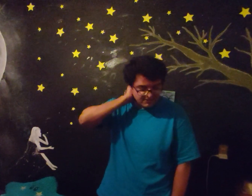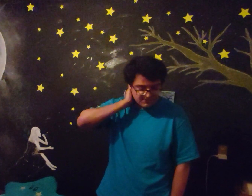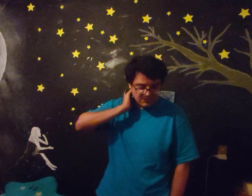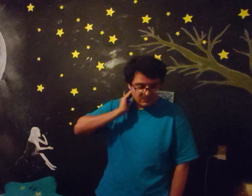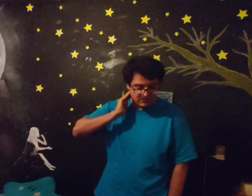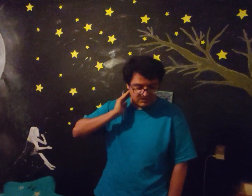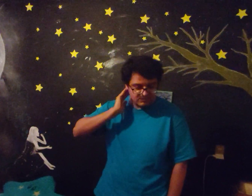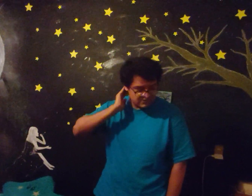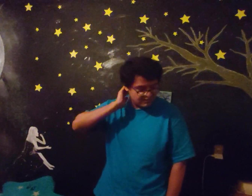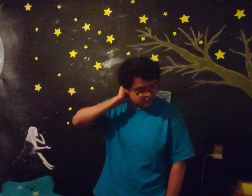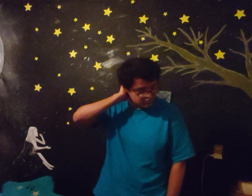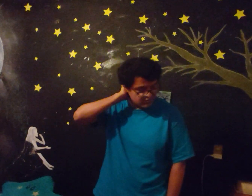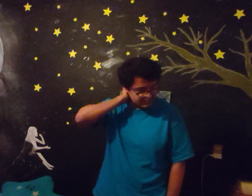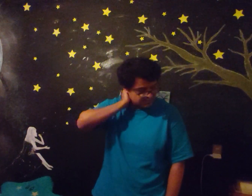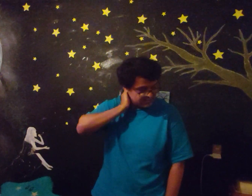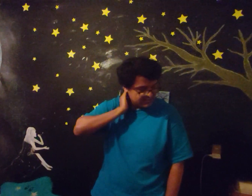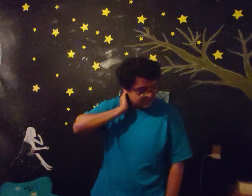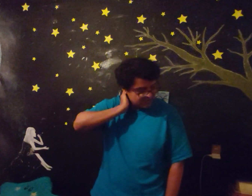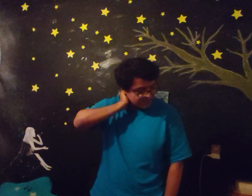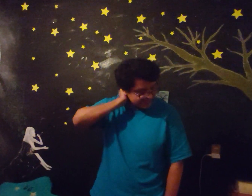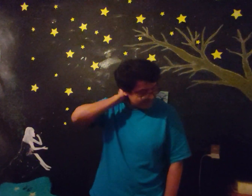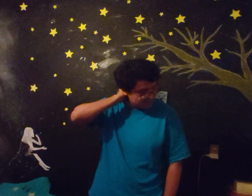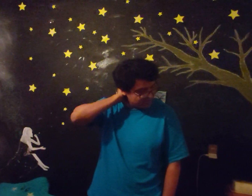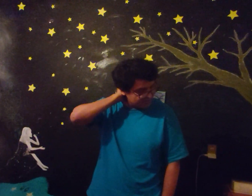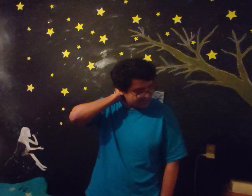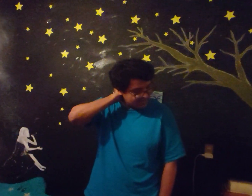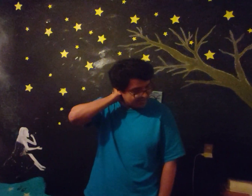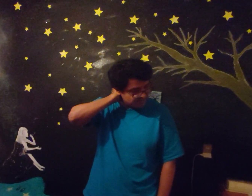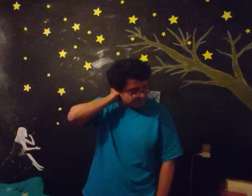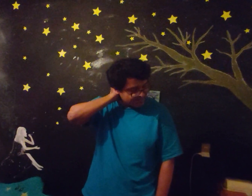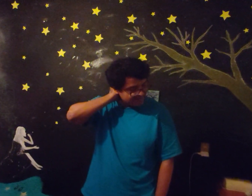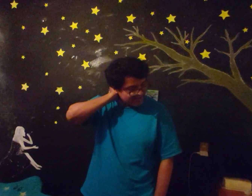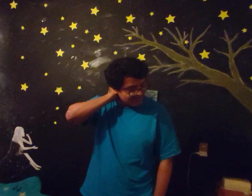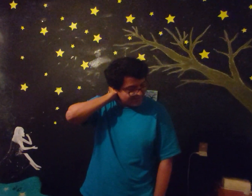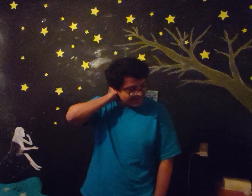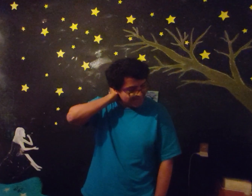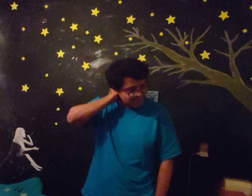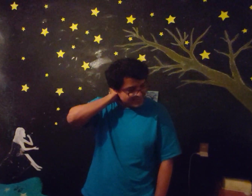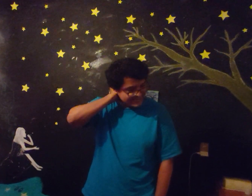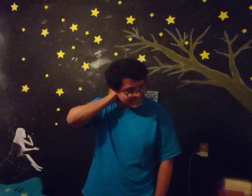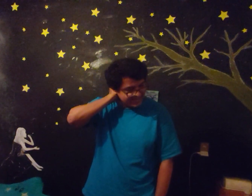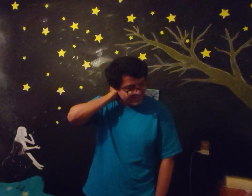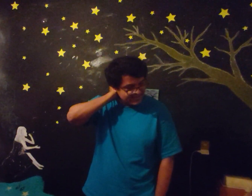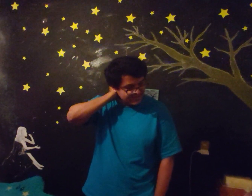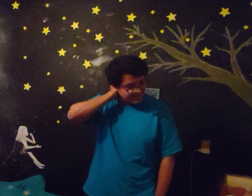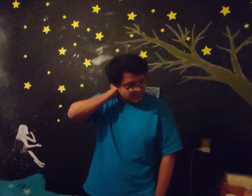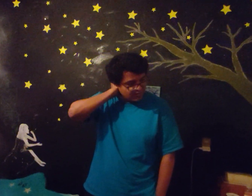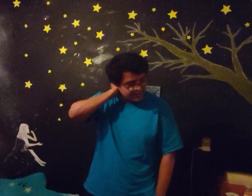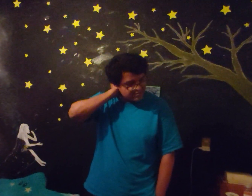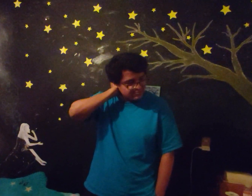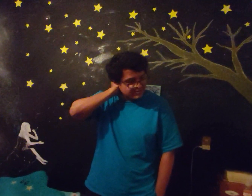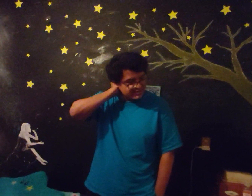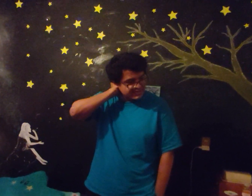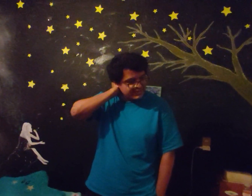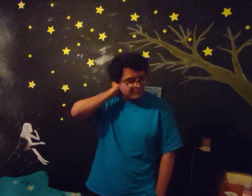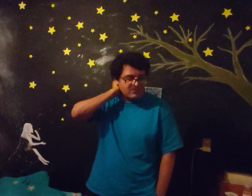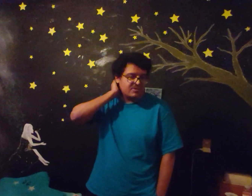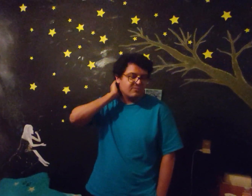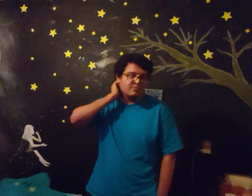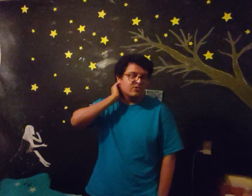los videojuegos y Luz de Nuestros Corazones Fíjate que yo creo que van a empezar con eso porque están ya muy, muy